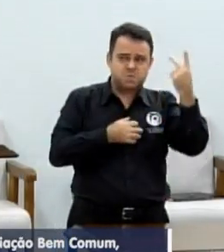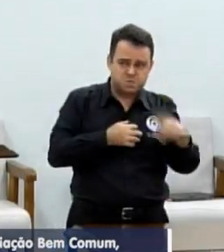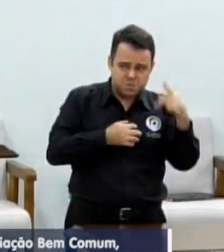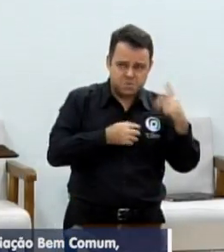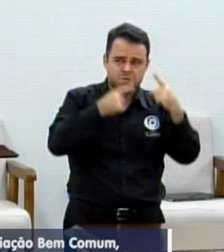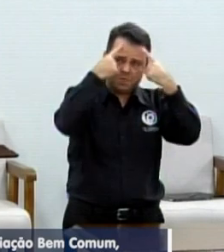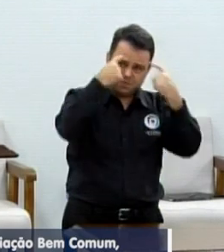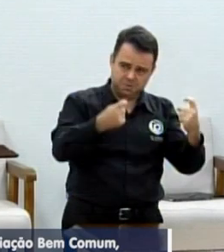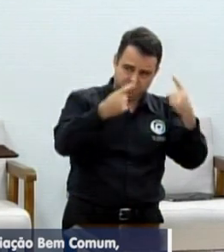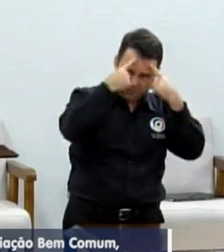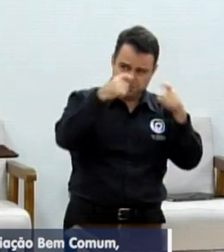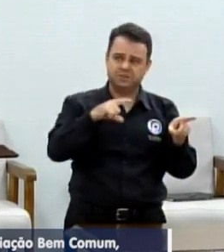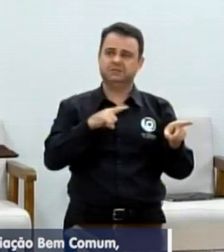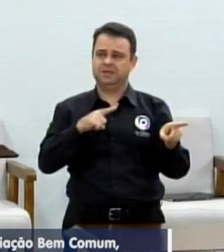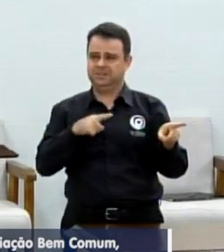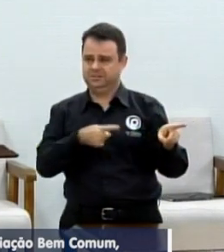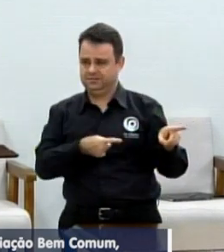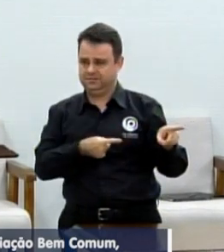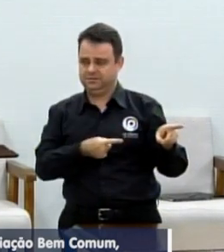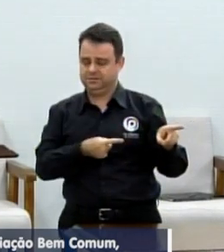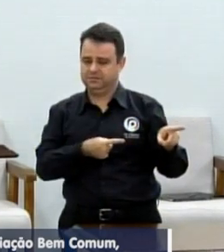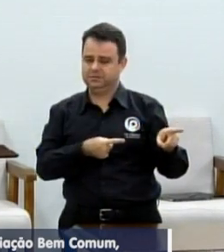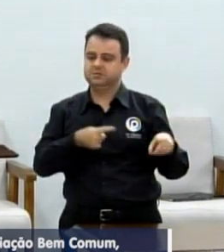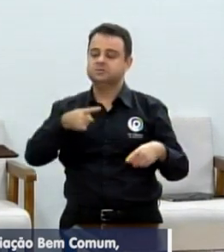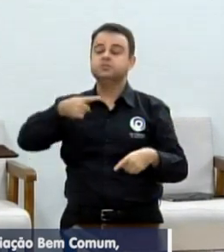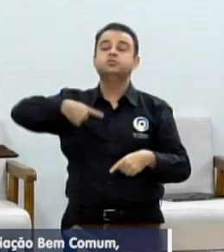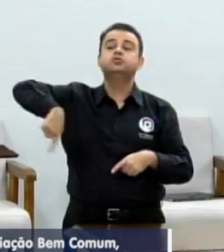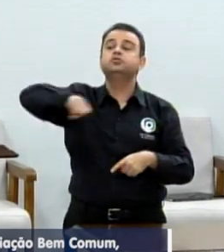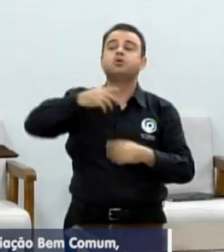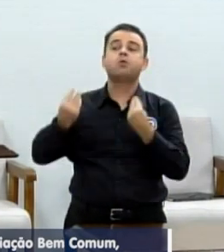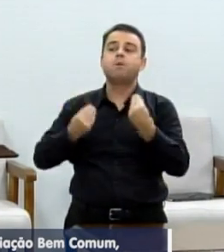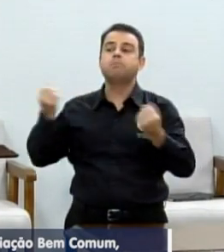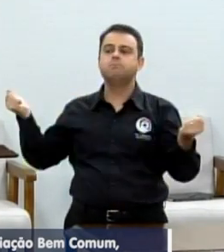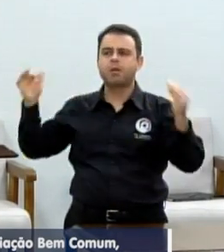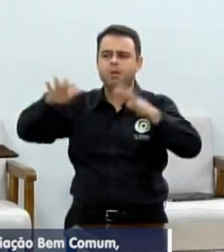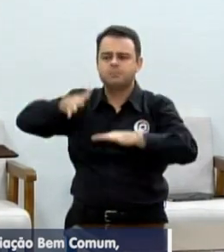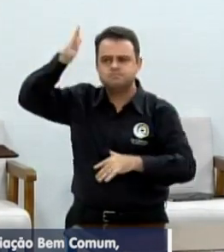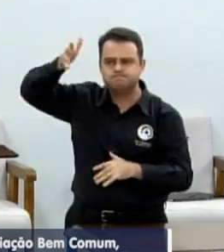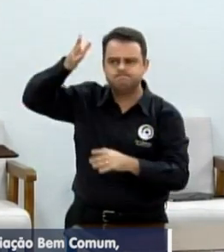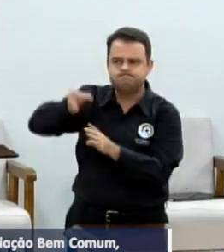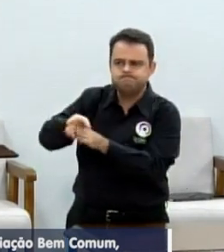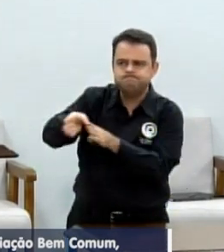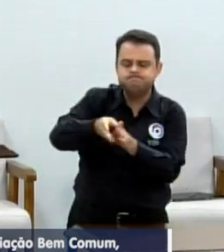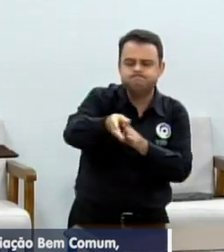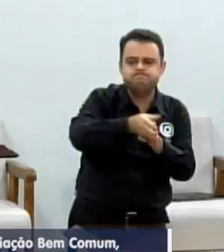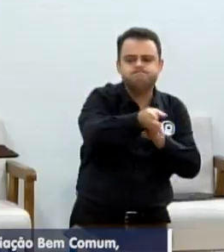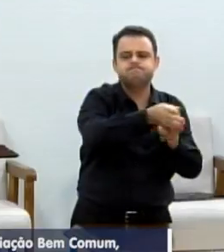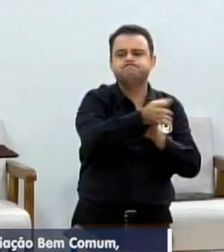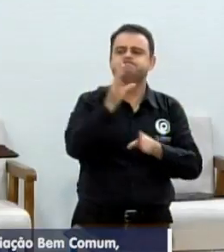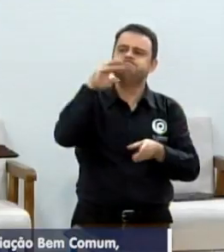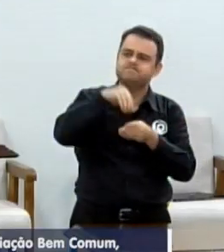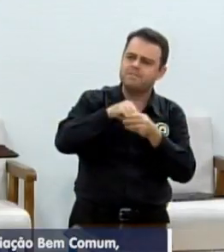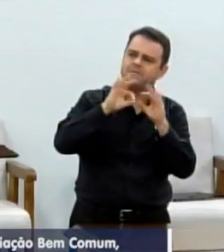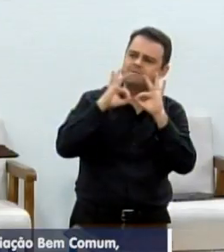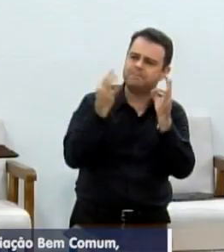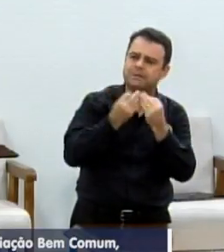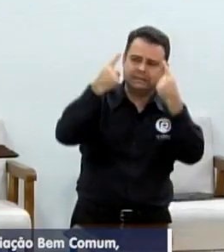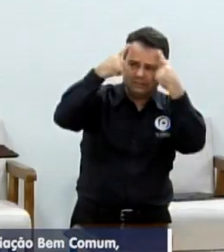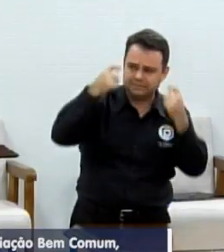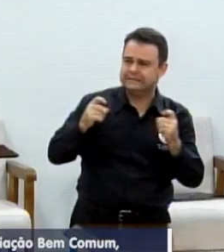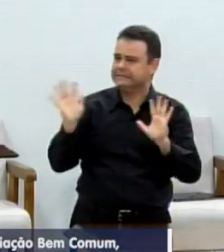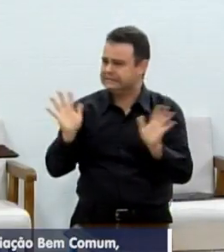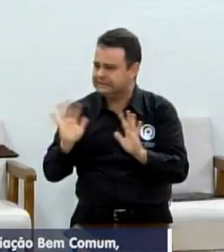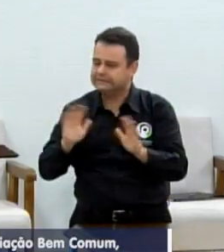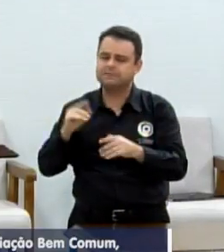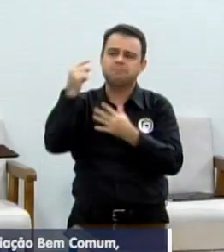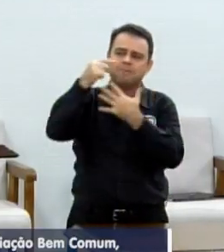malefícios da violência familiar e dando uma oportunidade que, ao invés